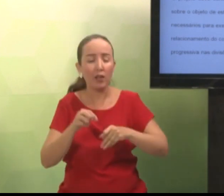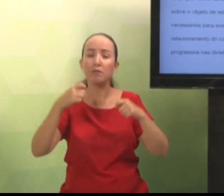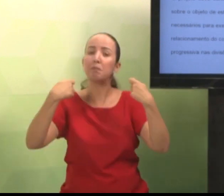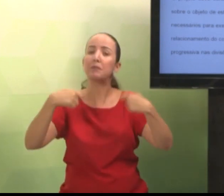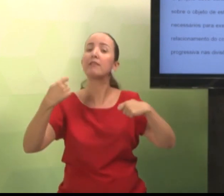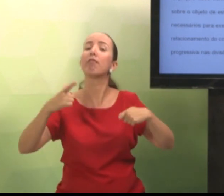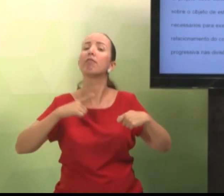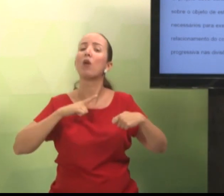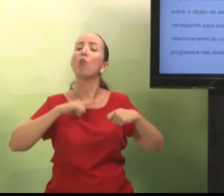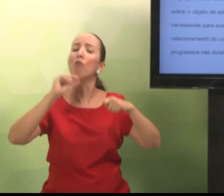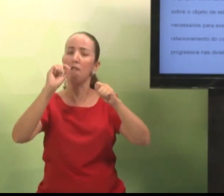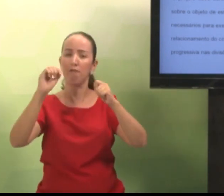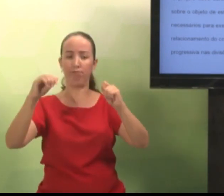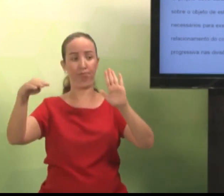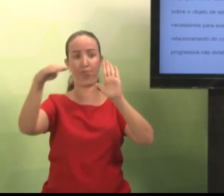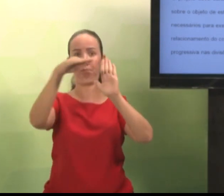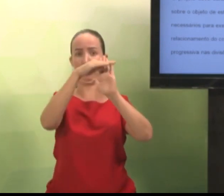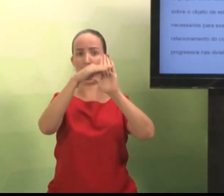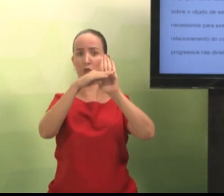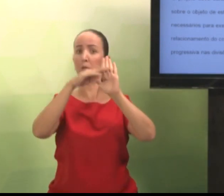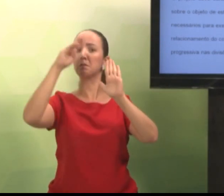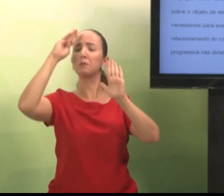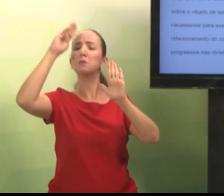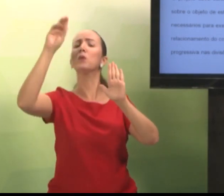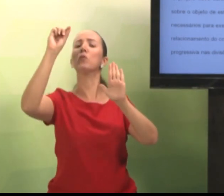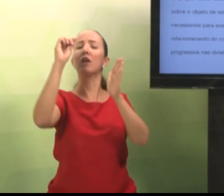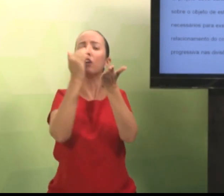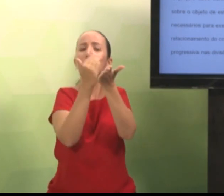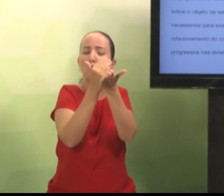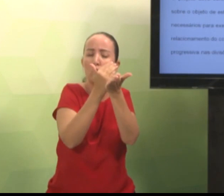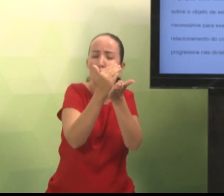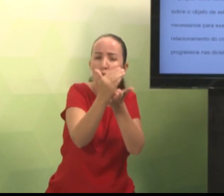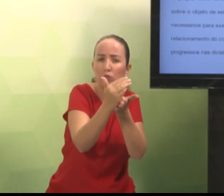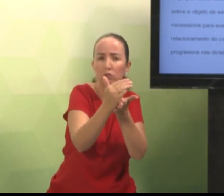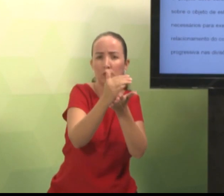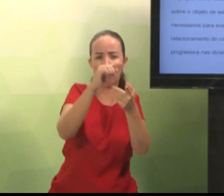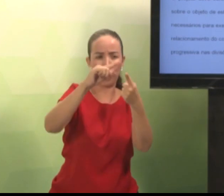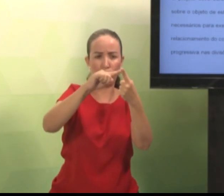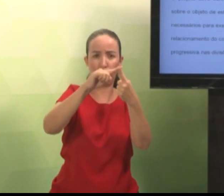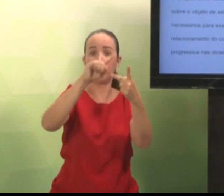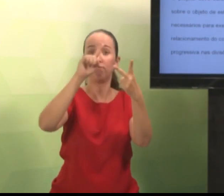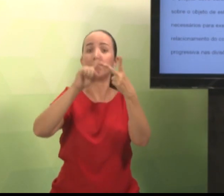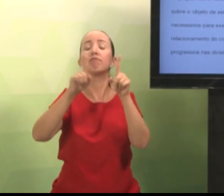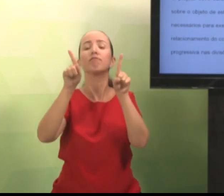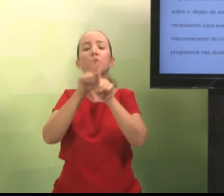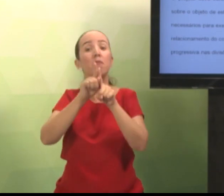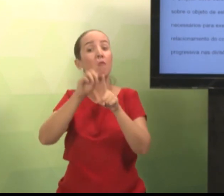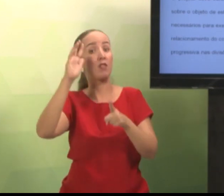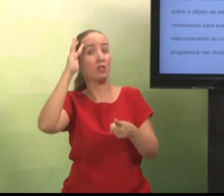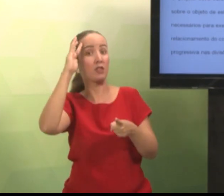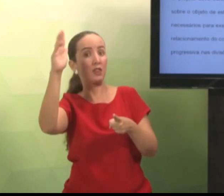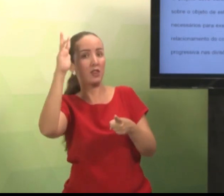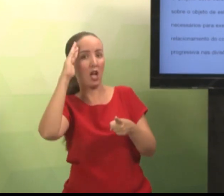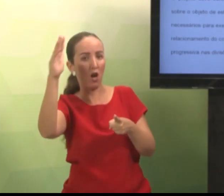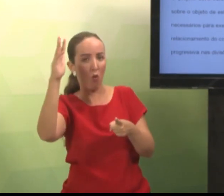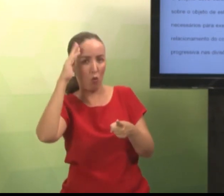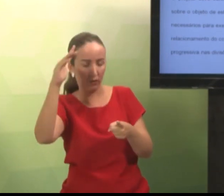E, nessa organização, é necessário que sejam seguidos alguns elementos. Há ali a introdução, a